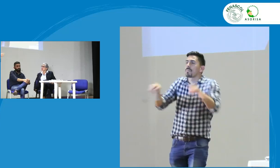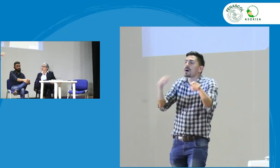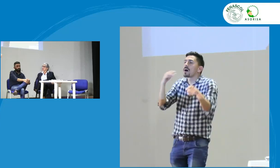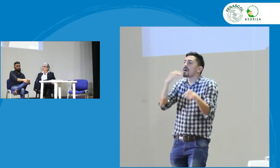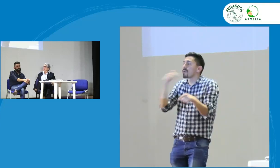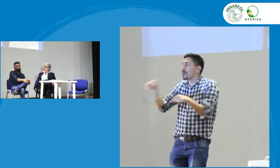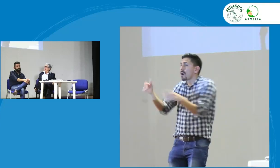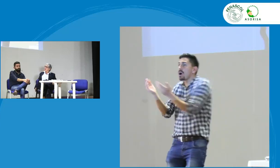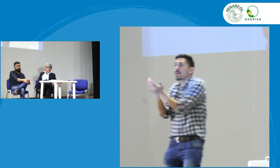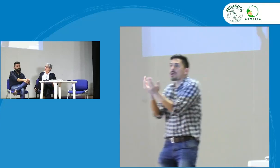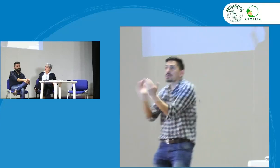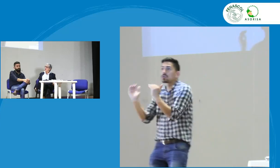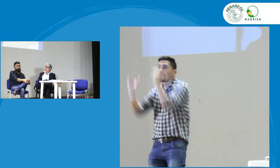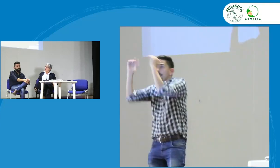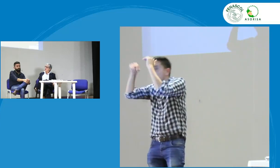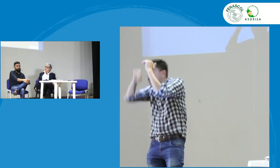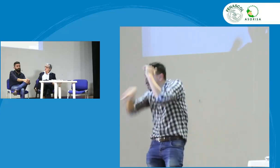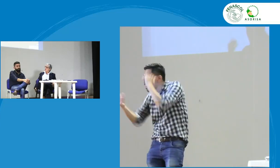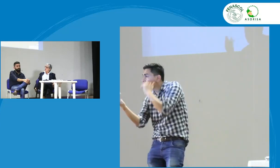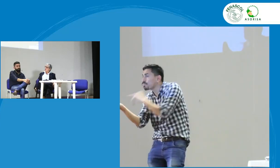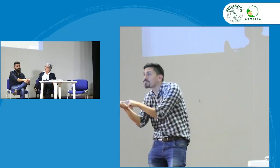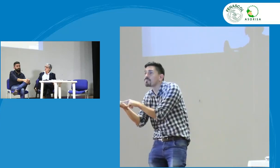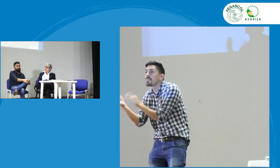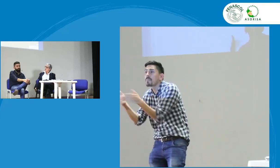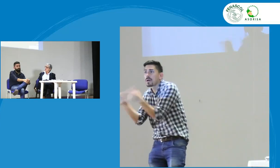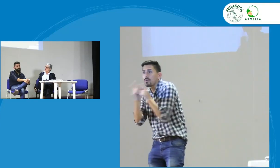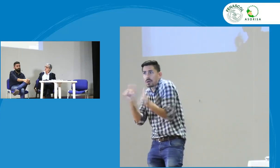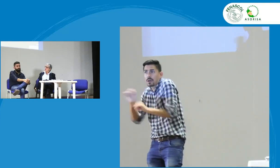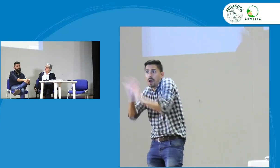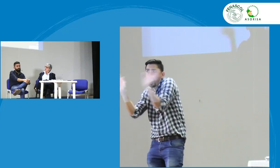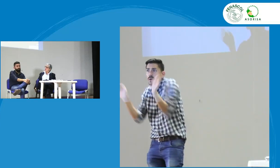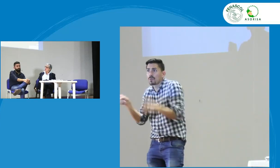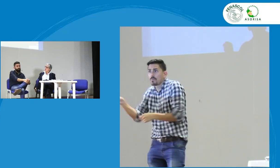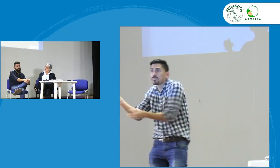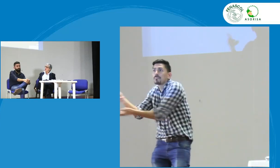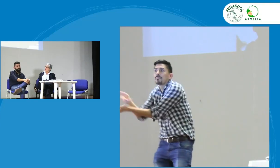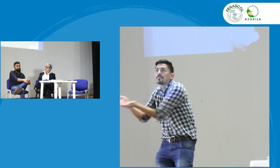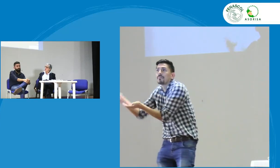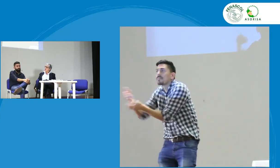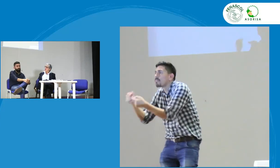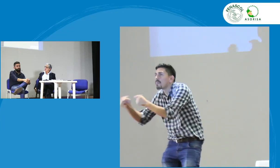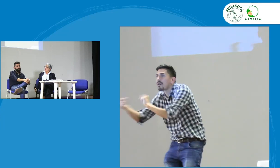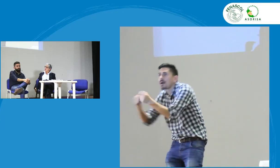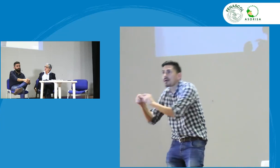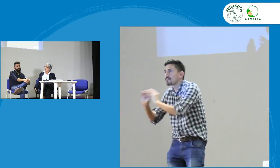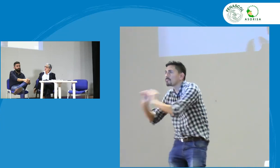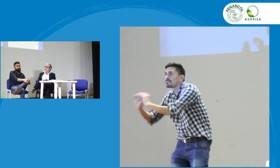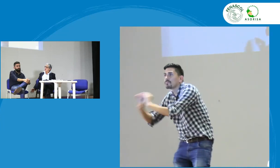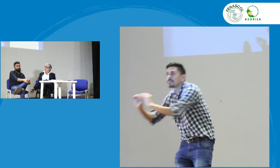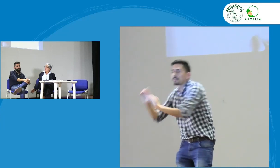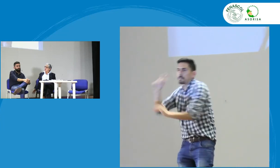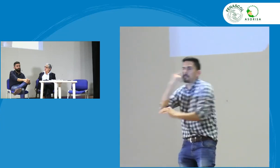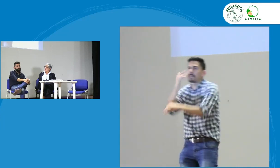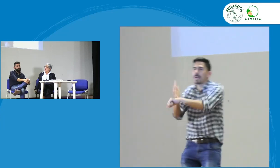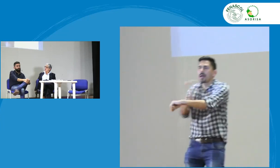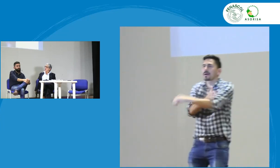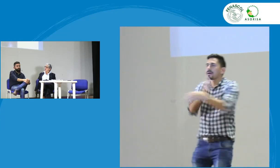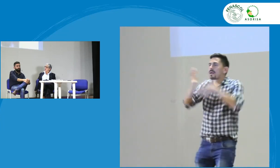son diferentes actores los que van a poder participar obviamente van a poder hacer